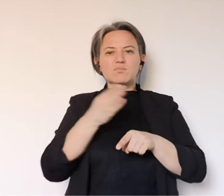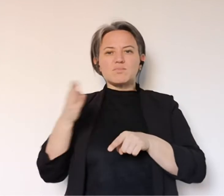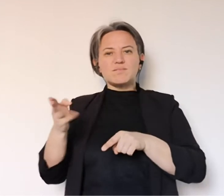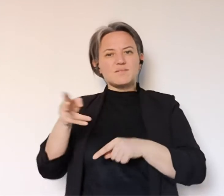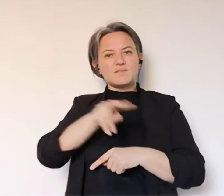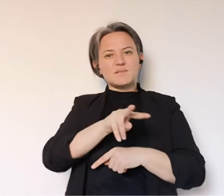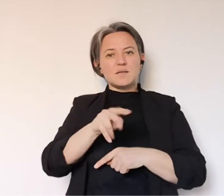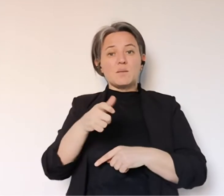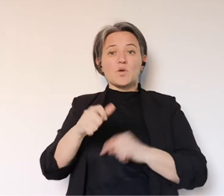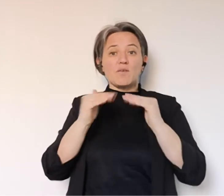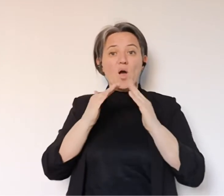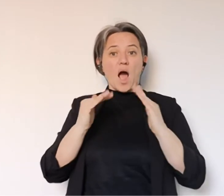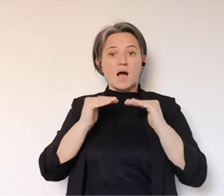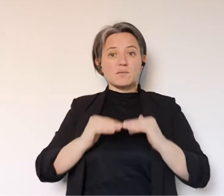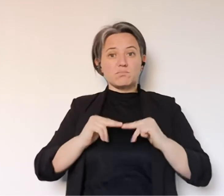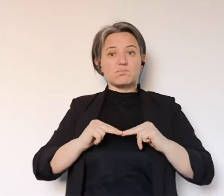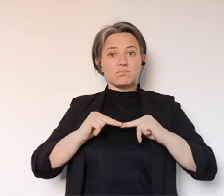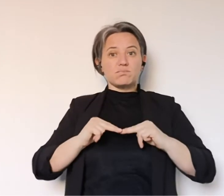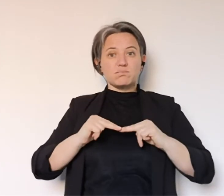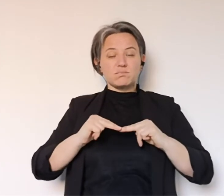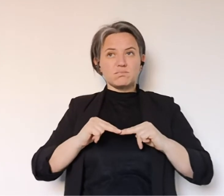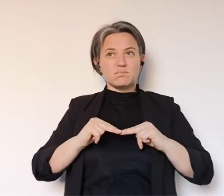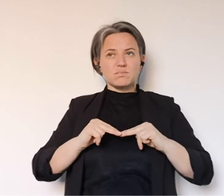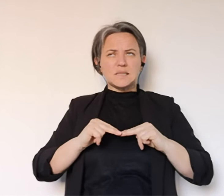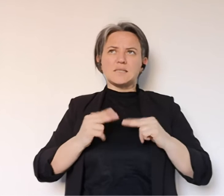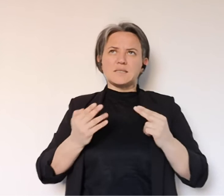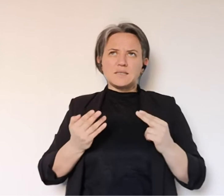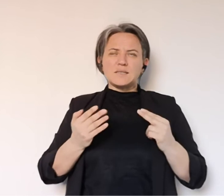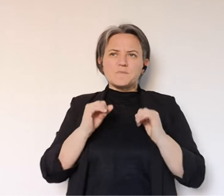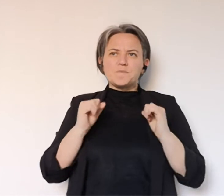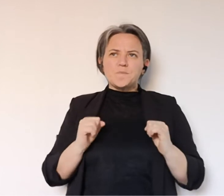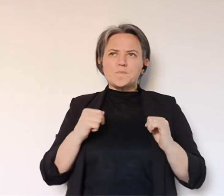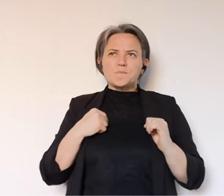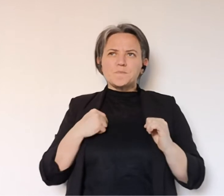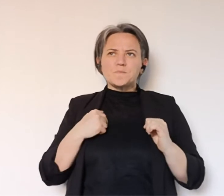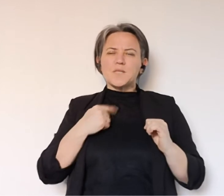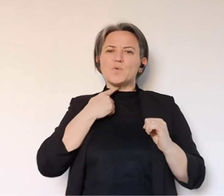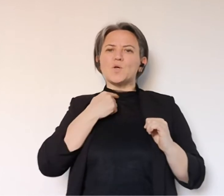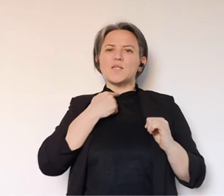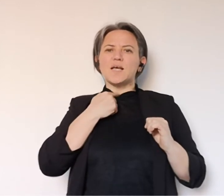di poterli rivivere. Vedete questa situazione di clausura ci sta dando anche